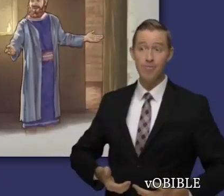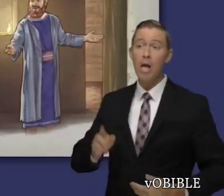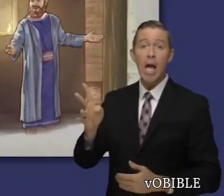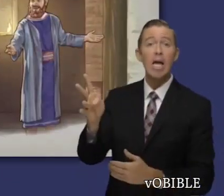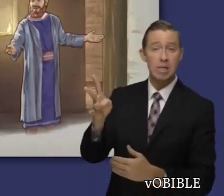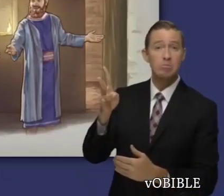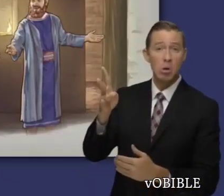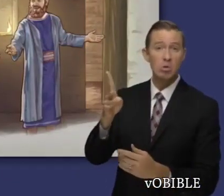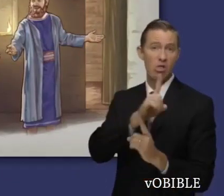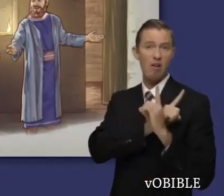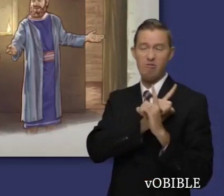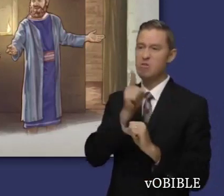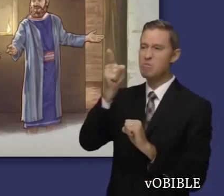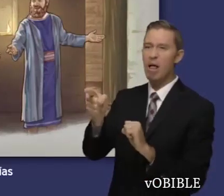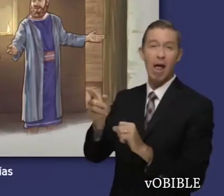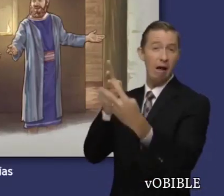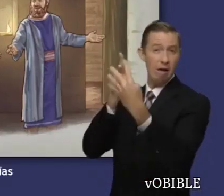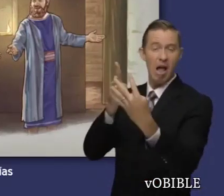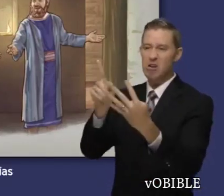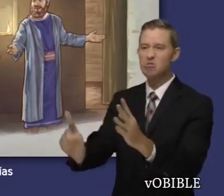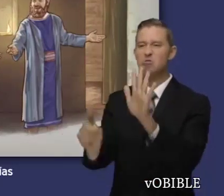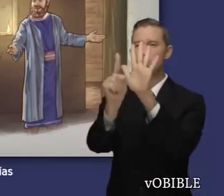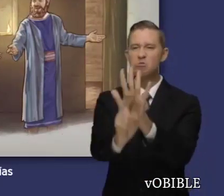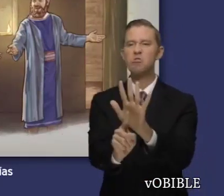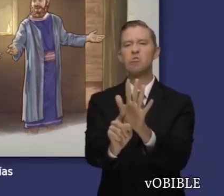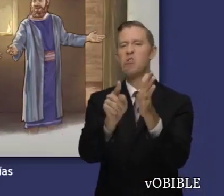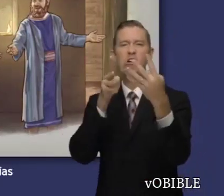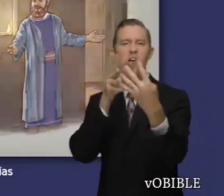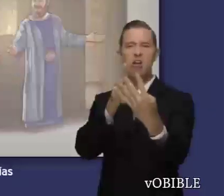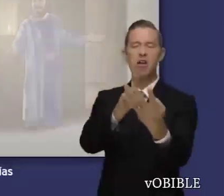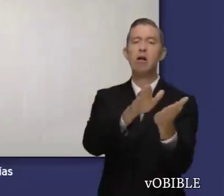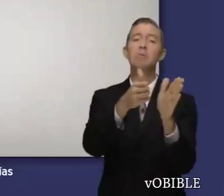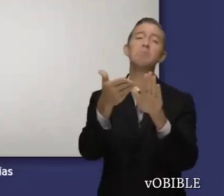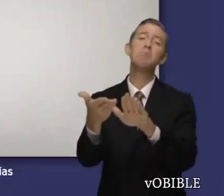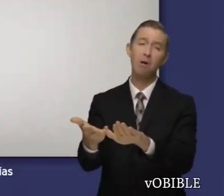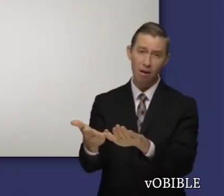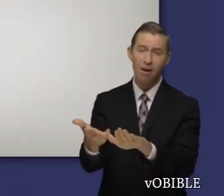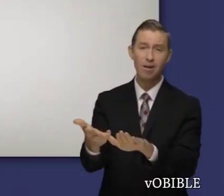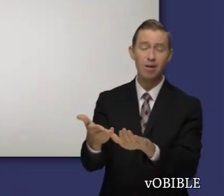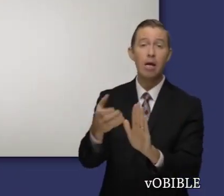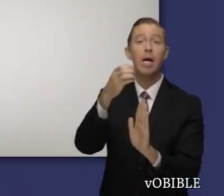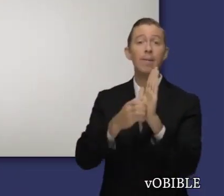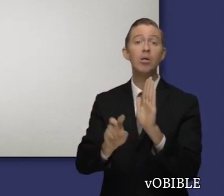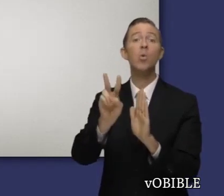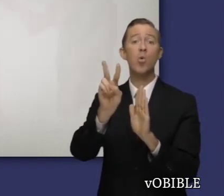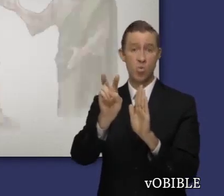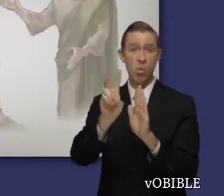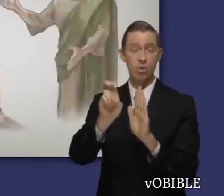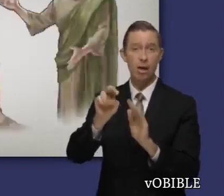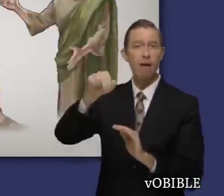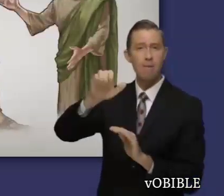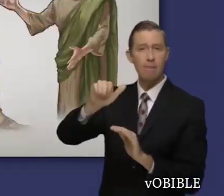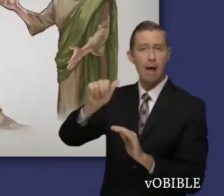embarazada y se las arregla para que el esposo de ella, Urias, muera en una batalla. En el capítulo 12,